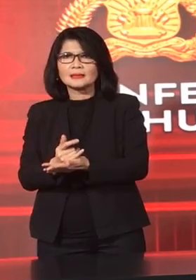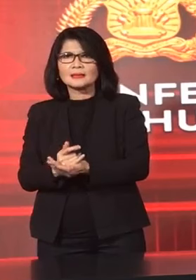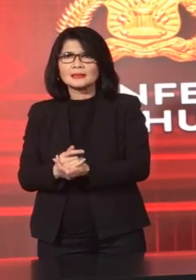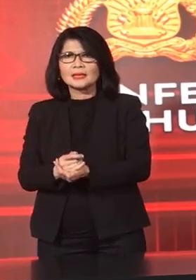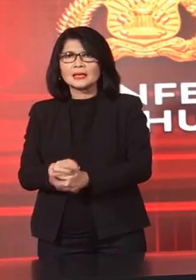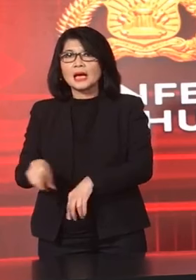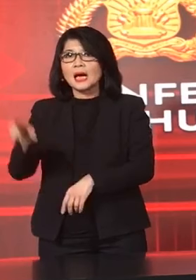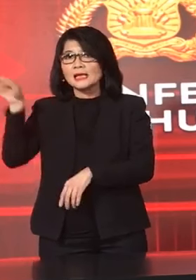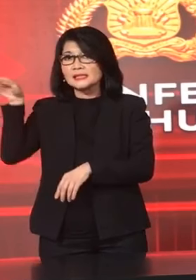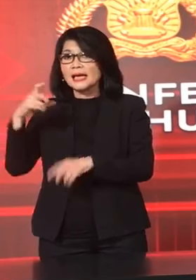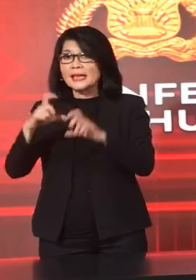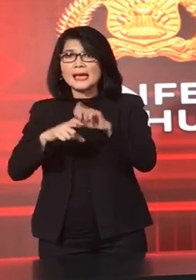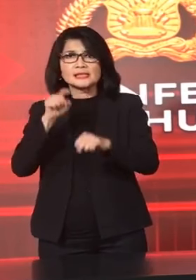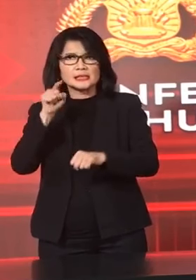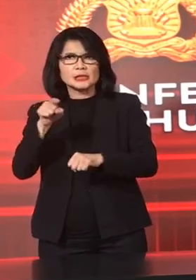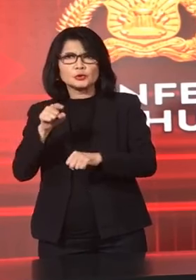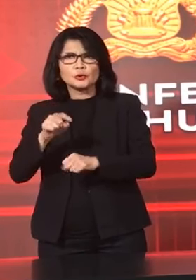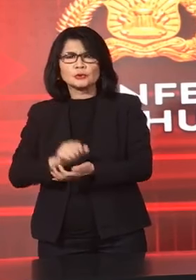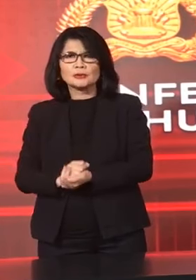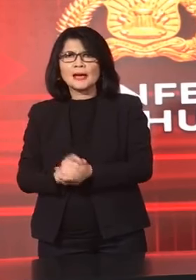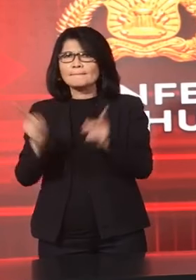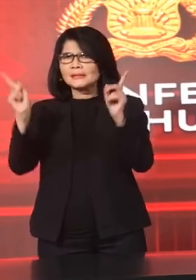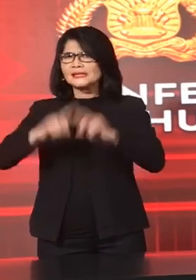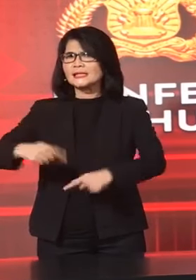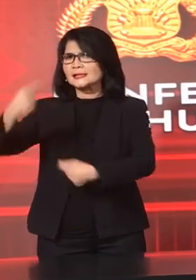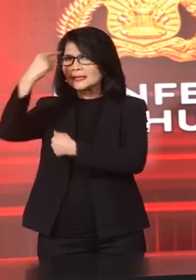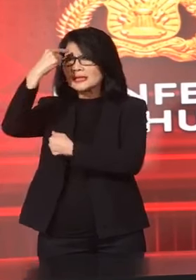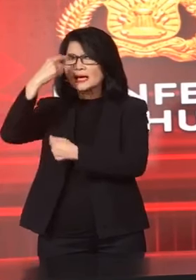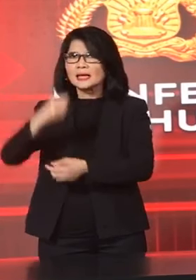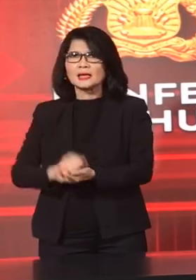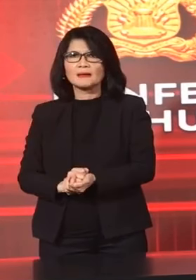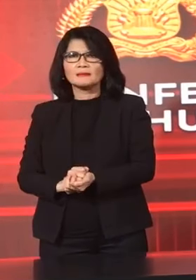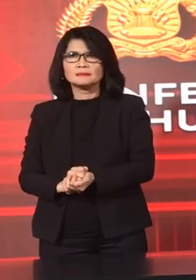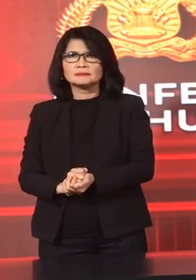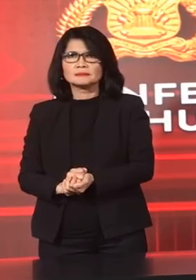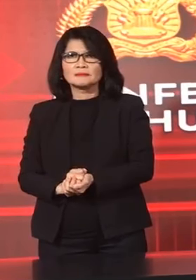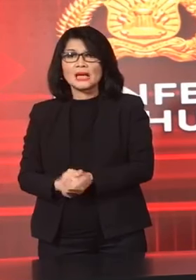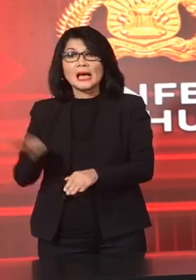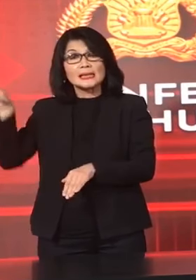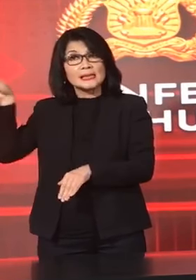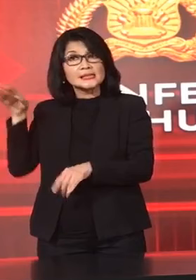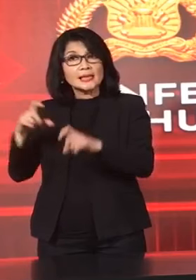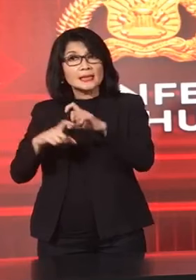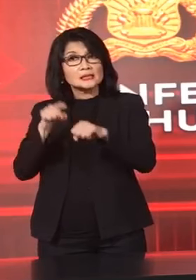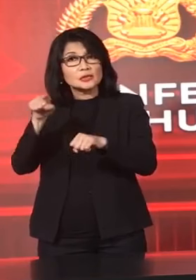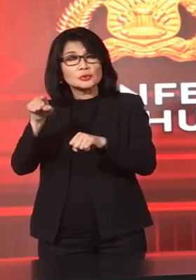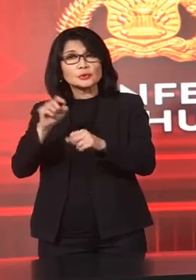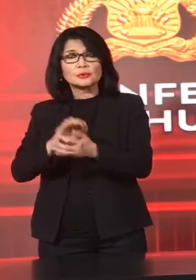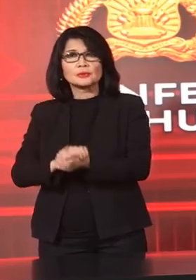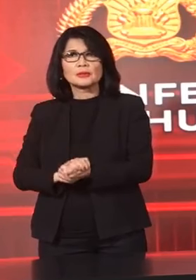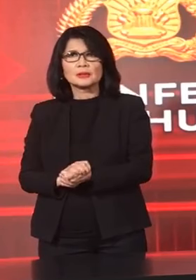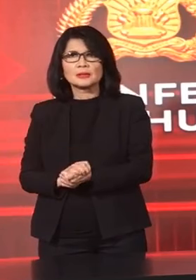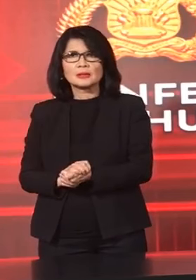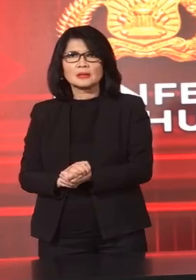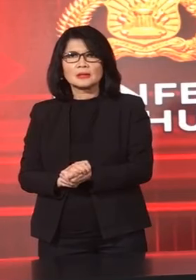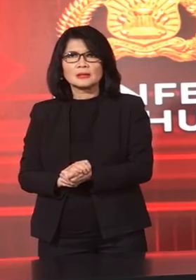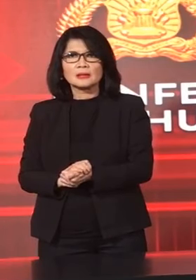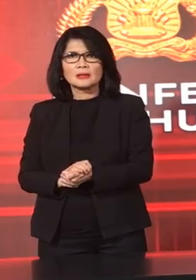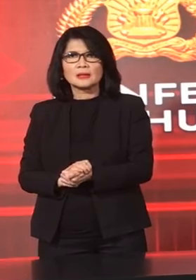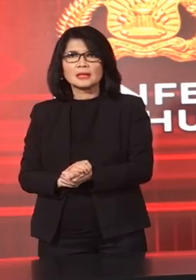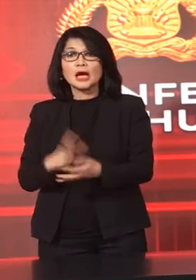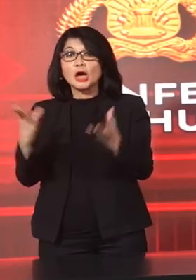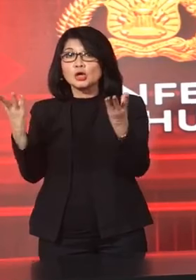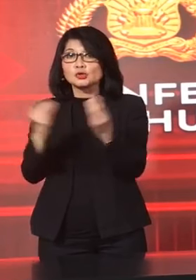Saudara ZS Sebagai Tersangka Jadi dia Angka